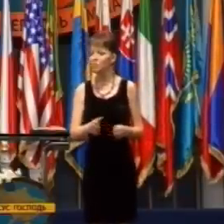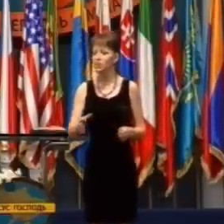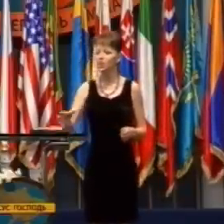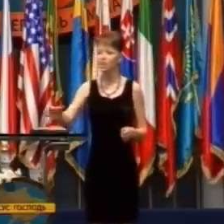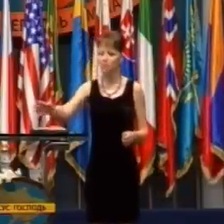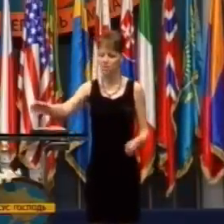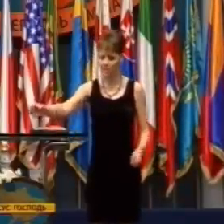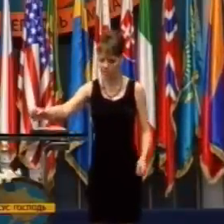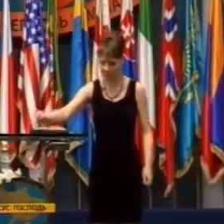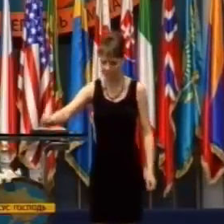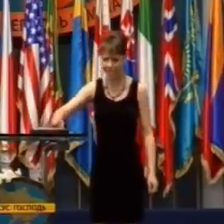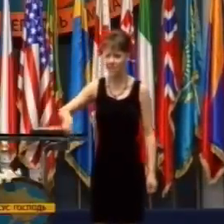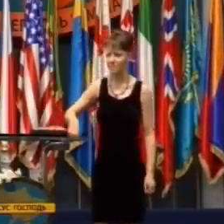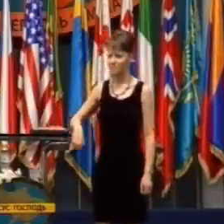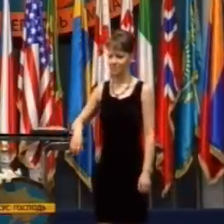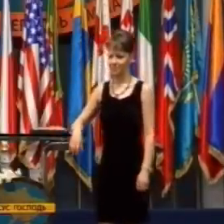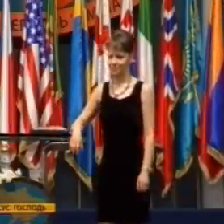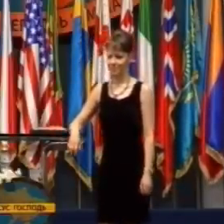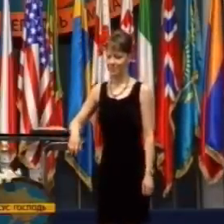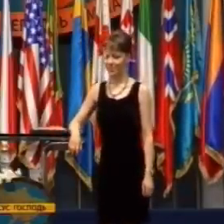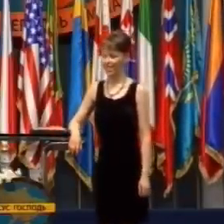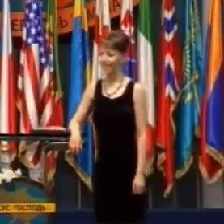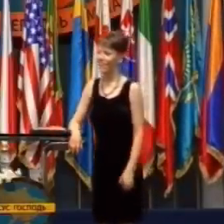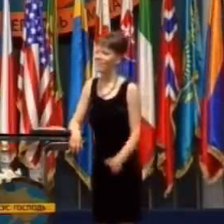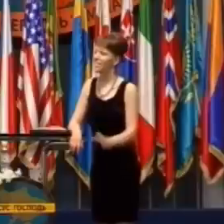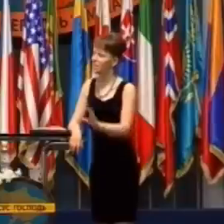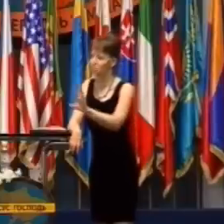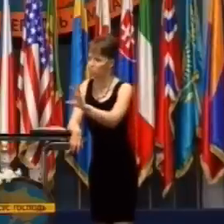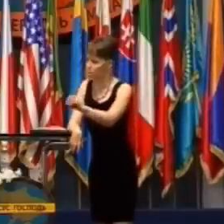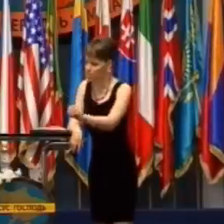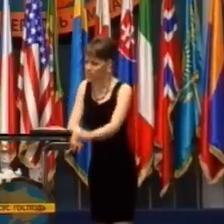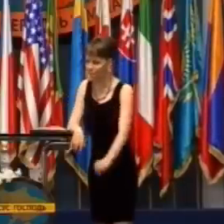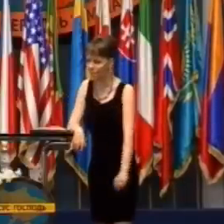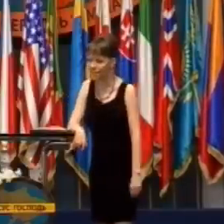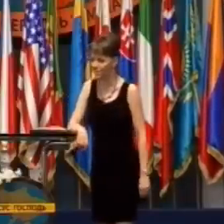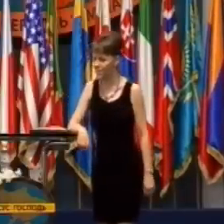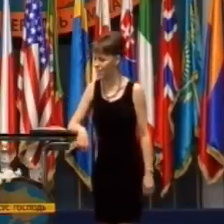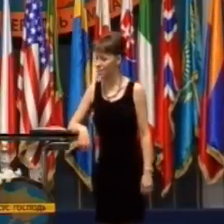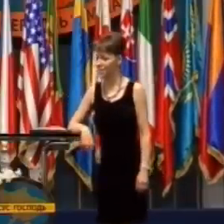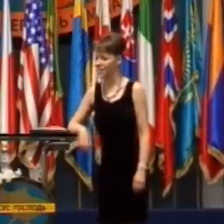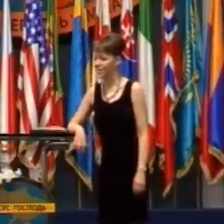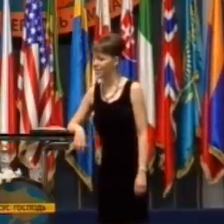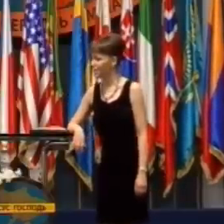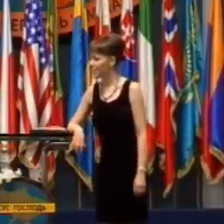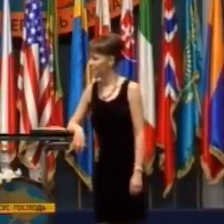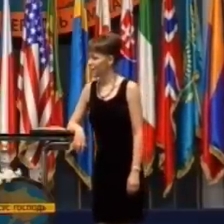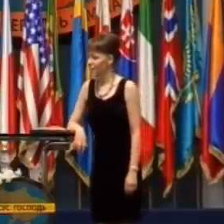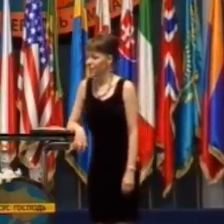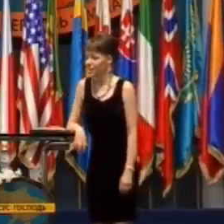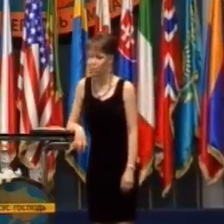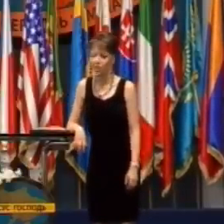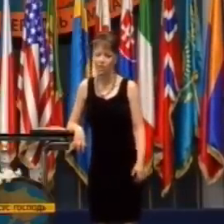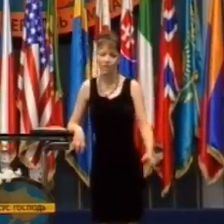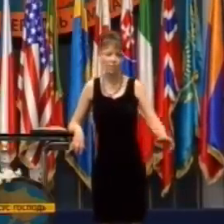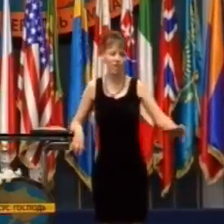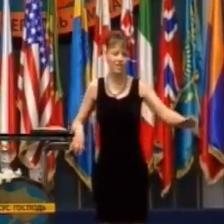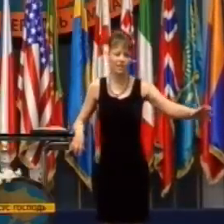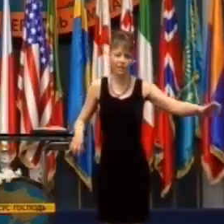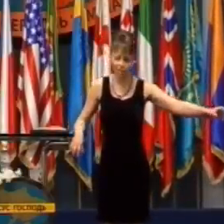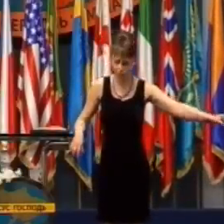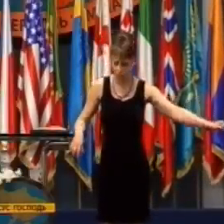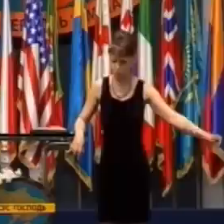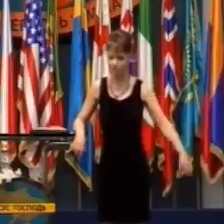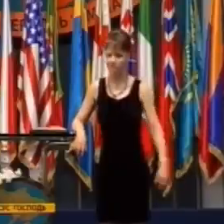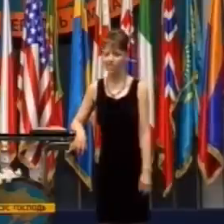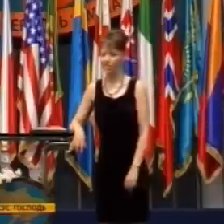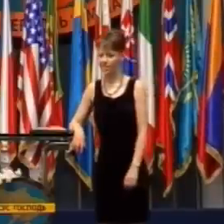tak sa pokúšajú dostať vaše deti. Ak nemôžu dostať vaše deti, tak sa pokúsia zabiť